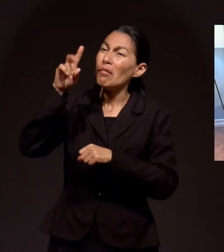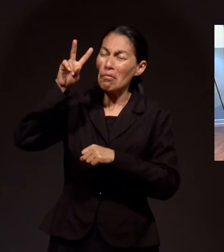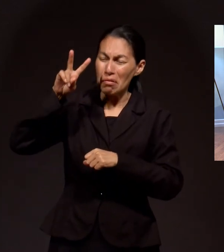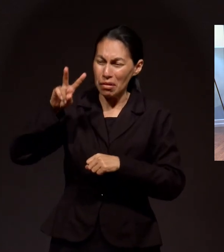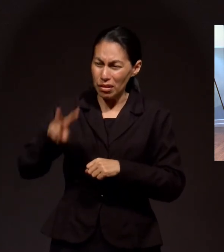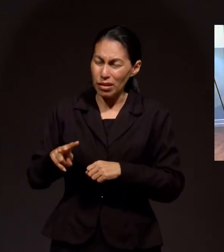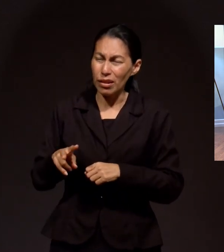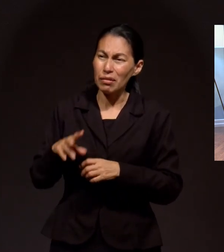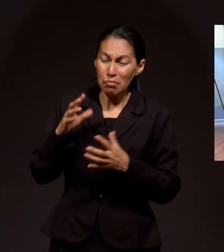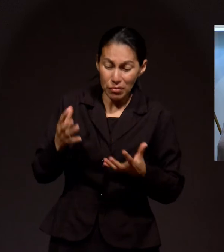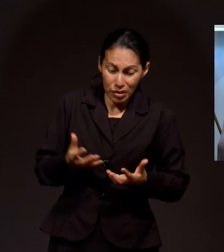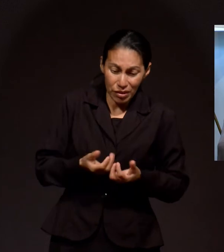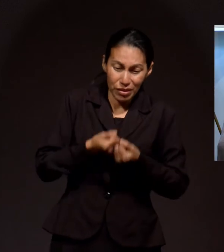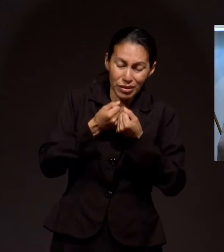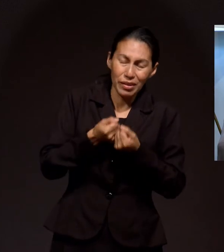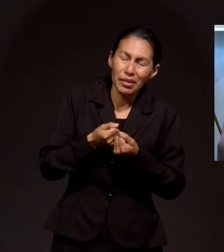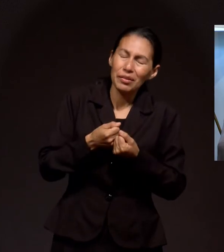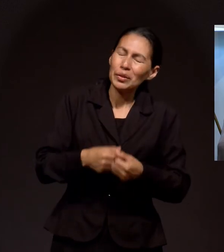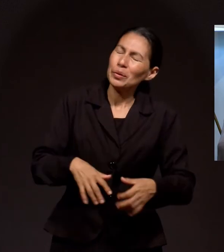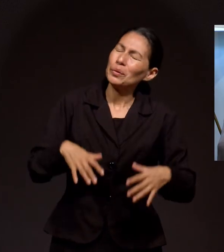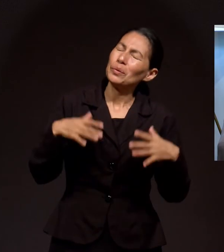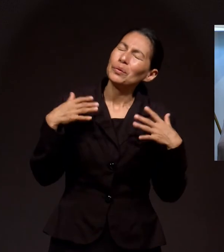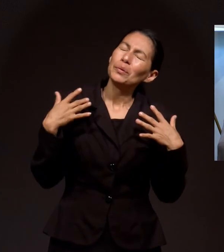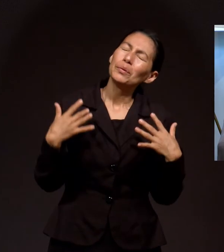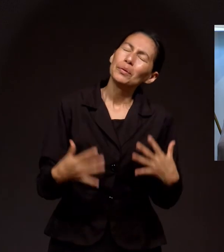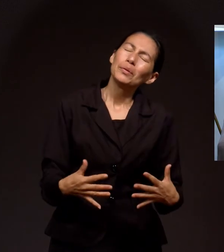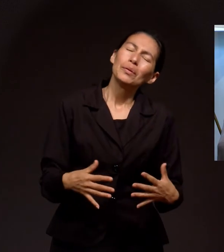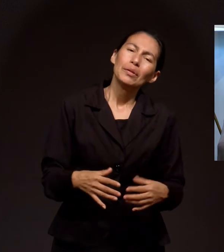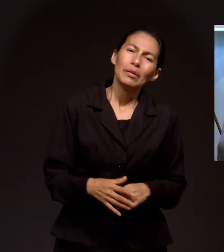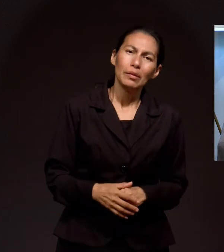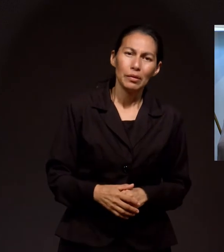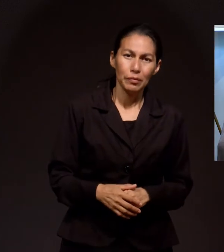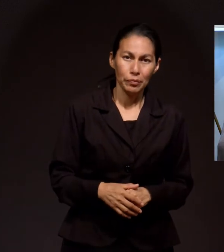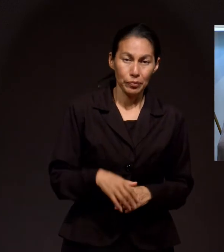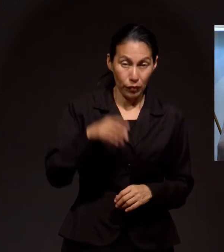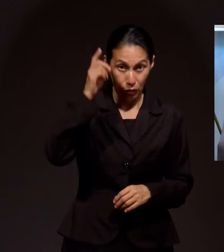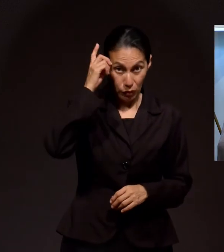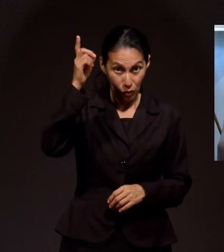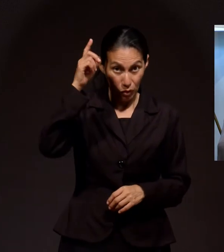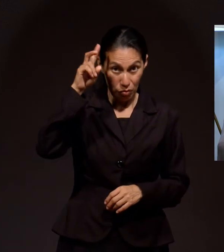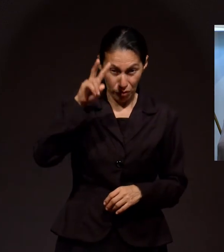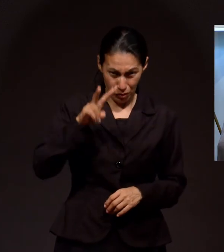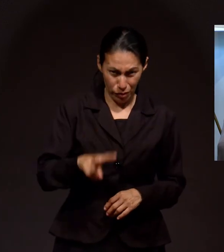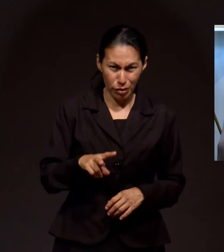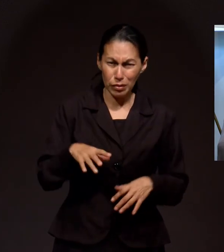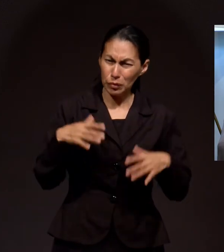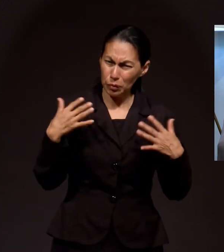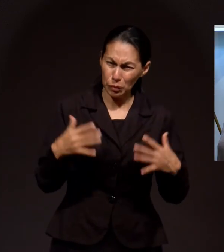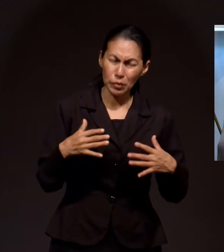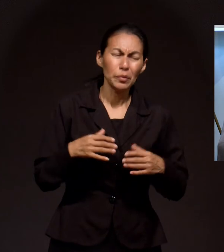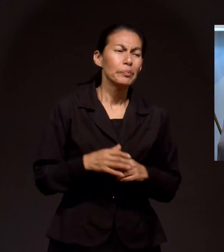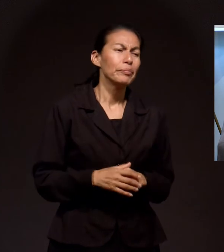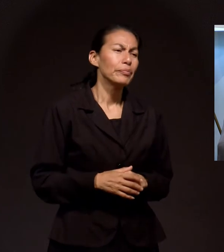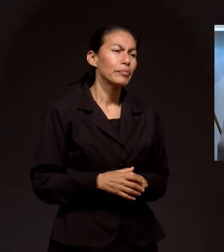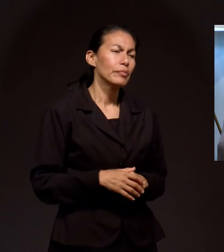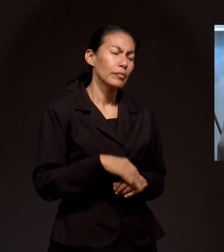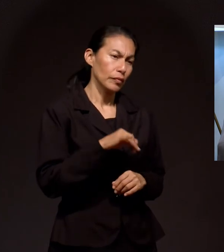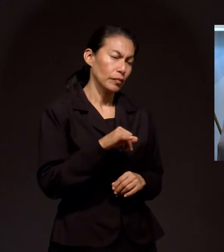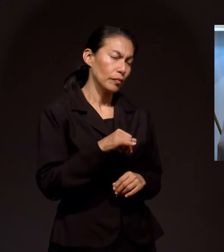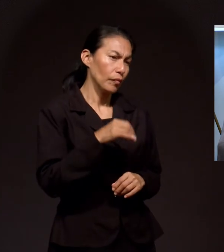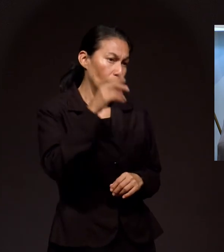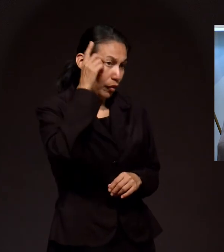Amén, amén, amén. Sí, Dios es real y no solamente, digámoslo así,